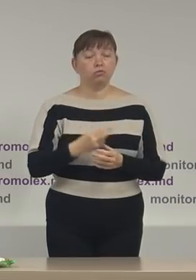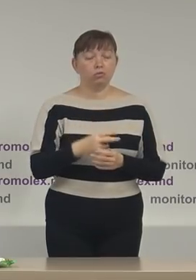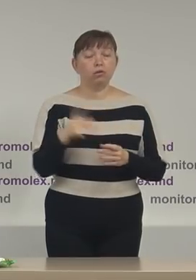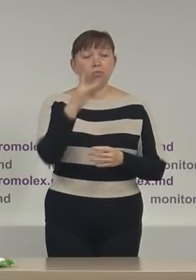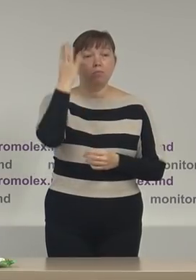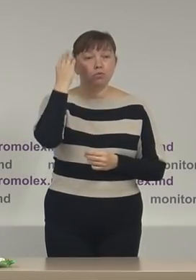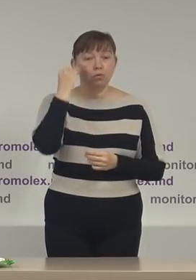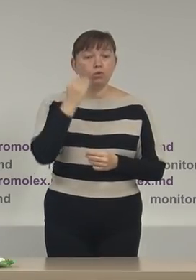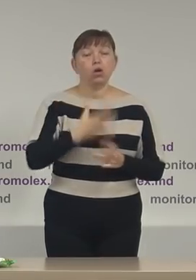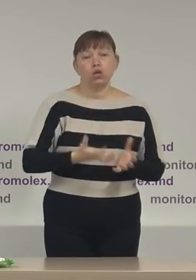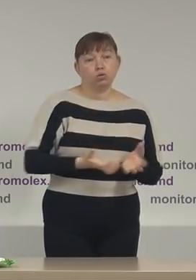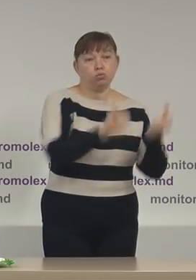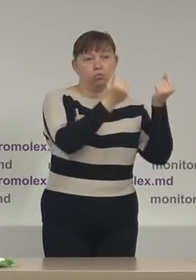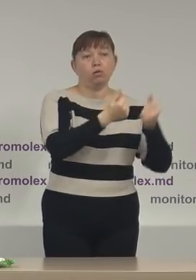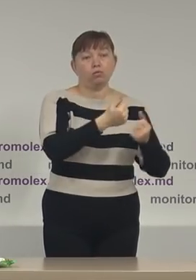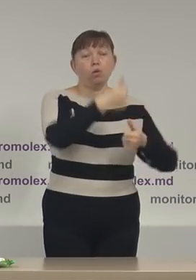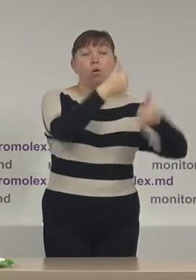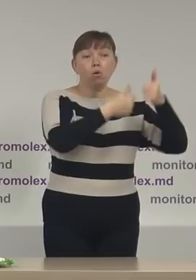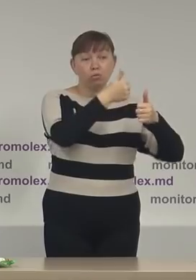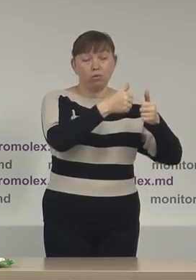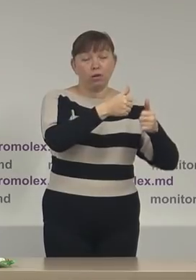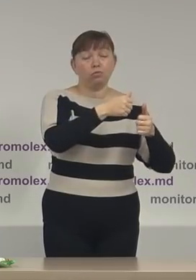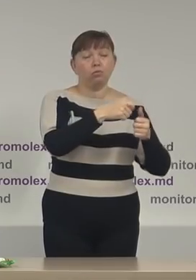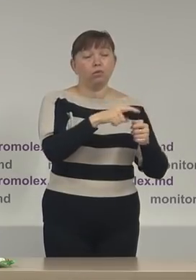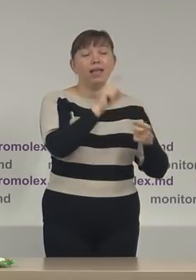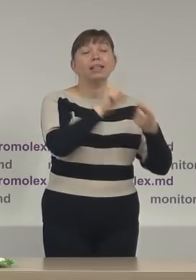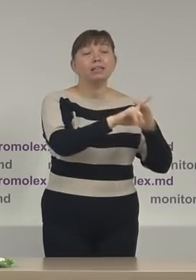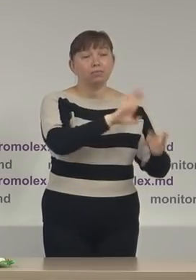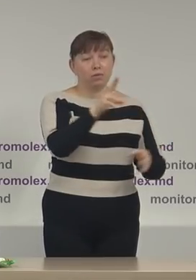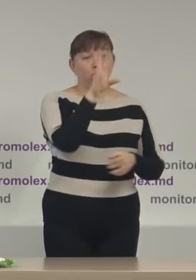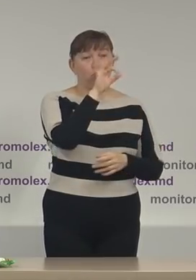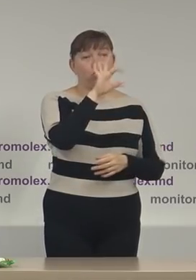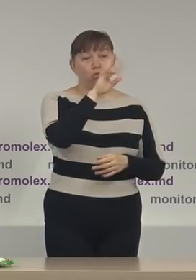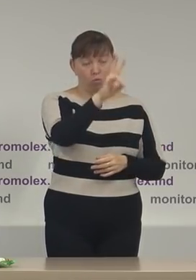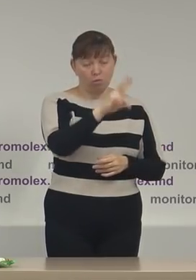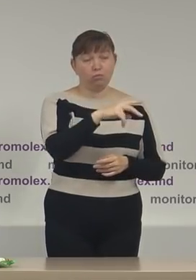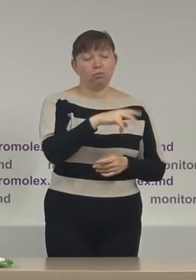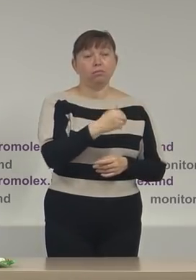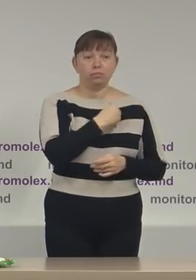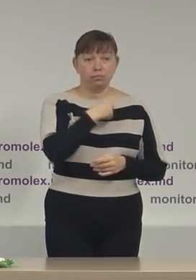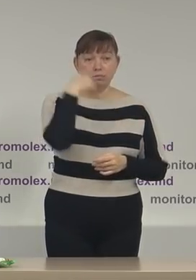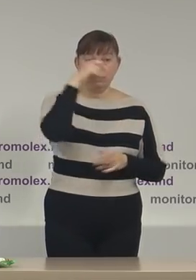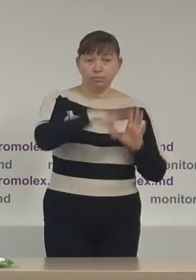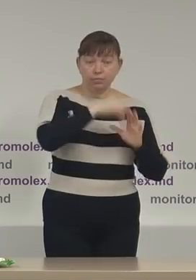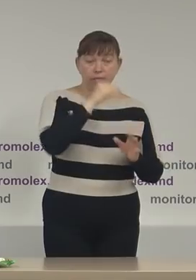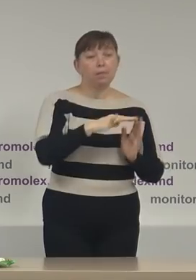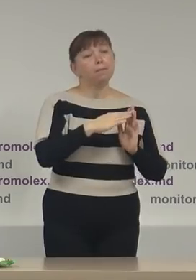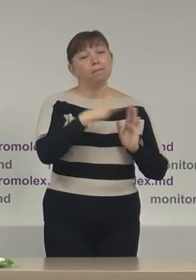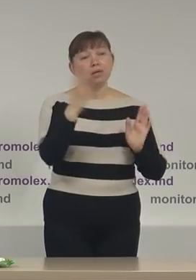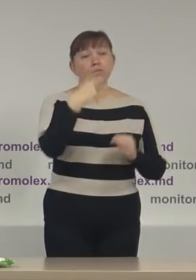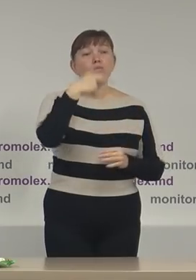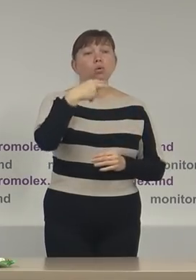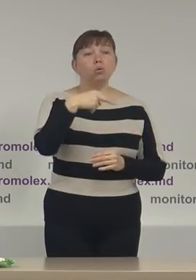Moldova în suportul concurentului electoral independent, candidatului independent Igor Dodon. Peste 20